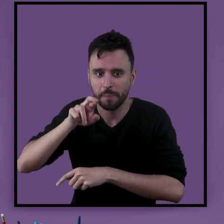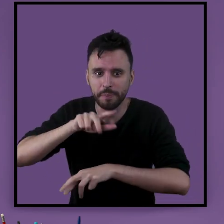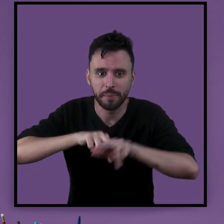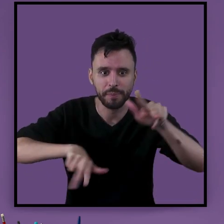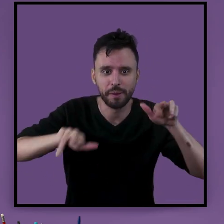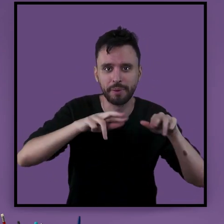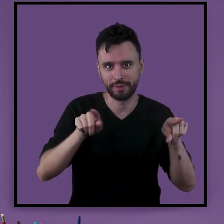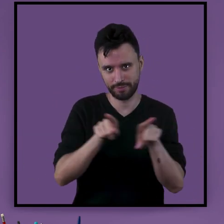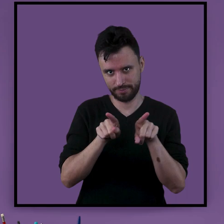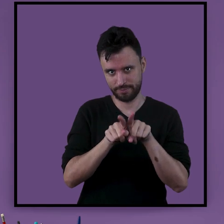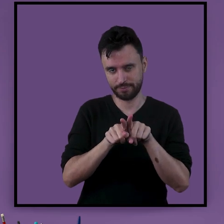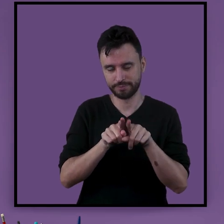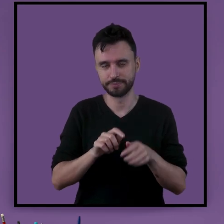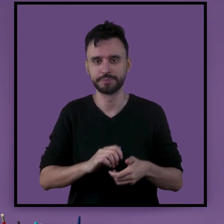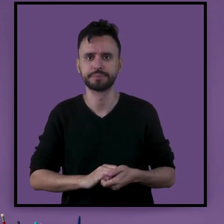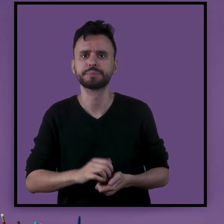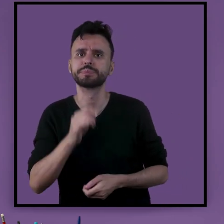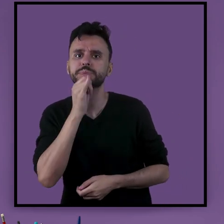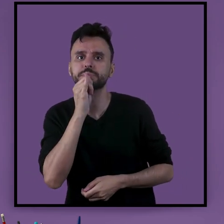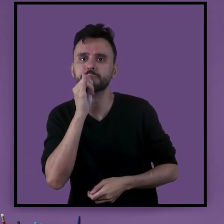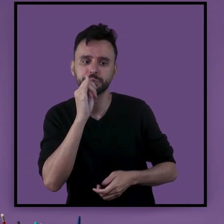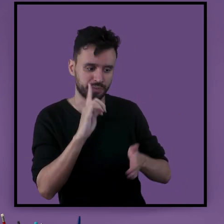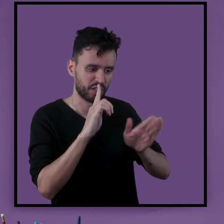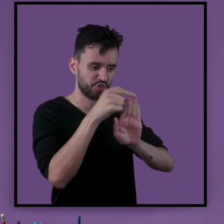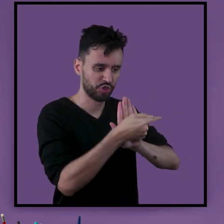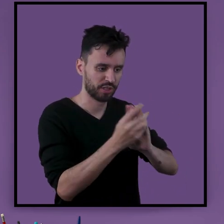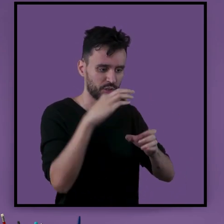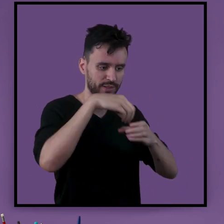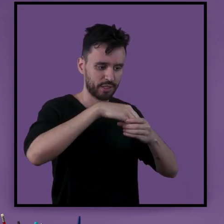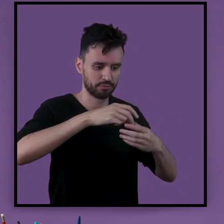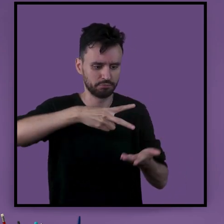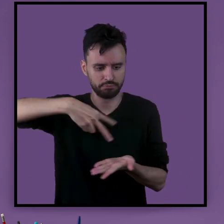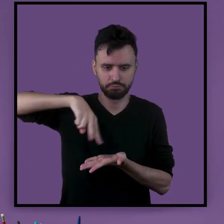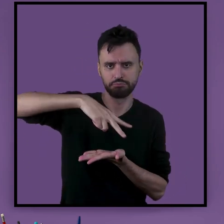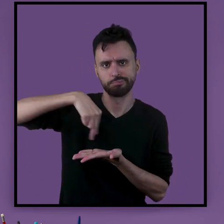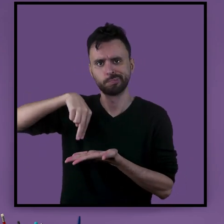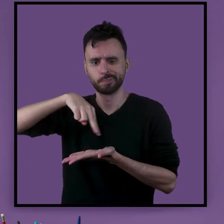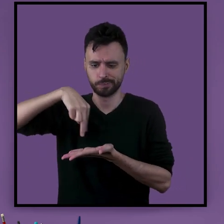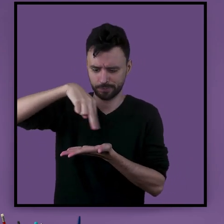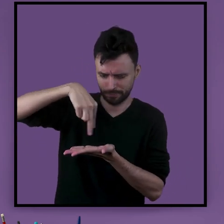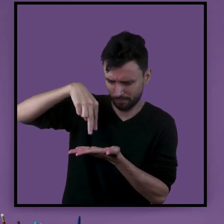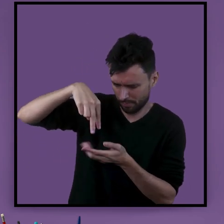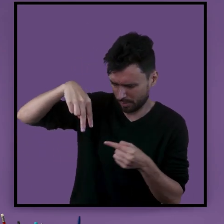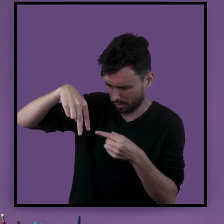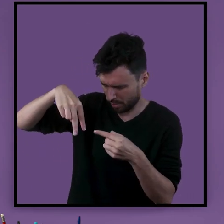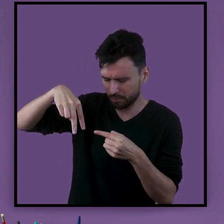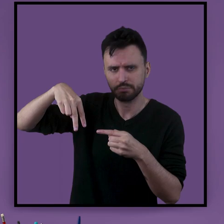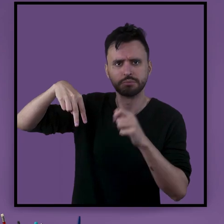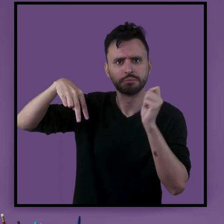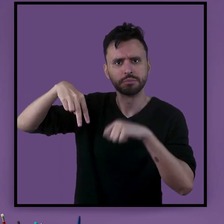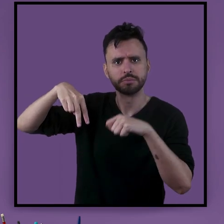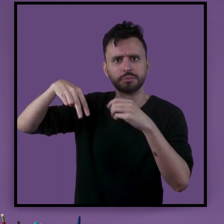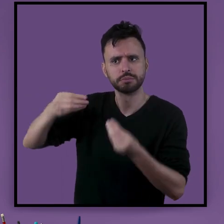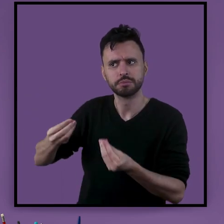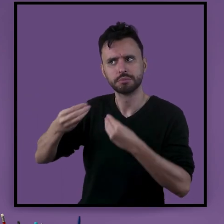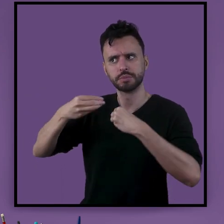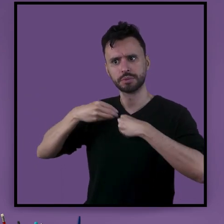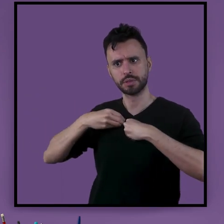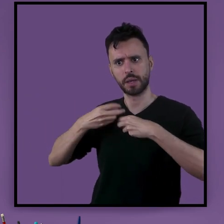Quando eu penso no gênero dança, como o gênero dança me ajuda a identificar